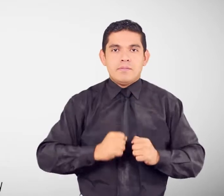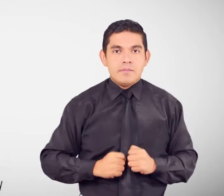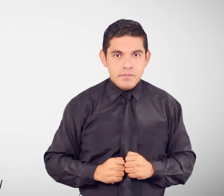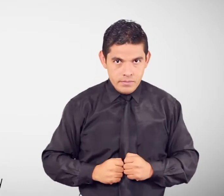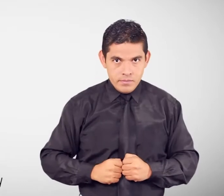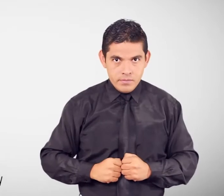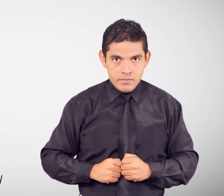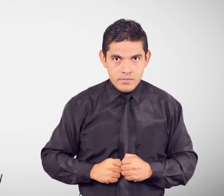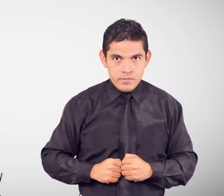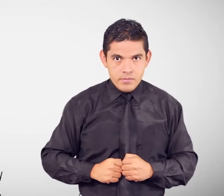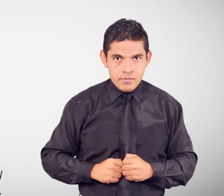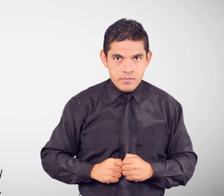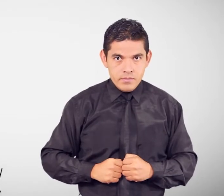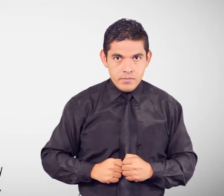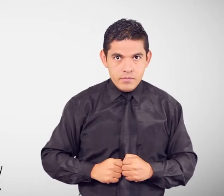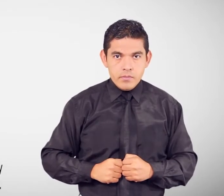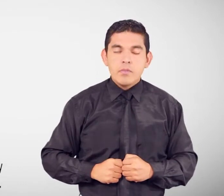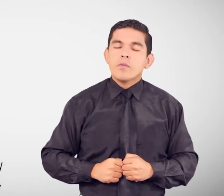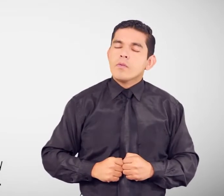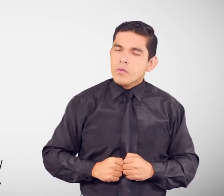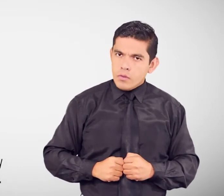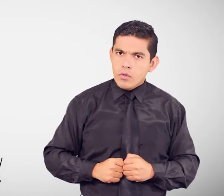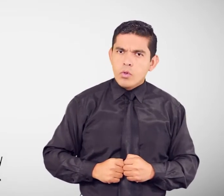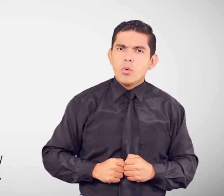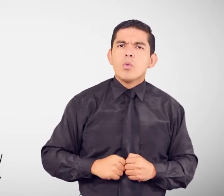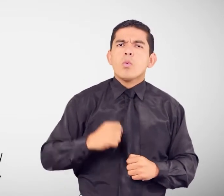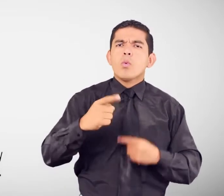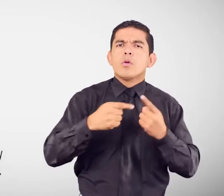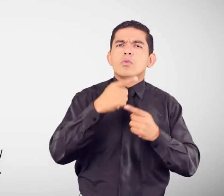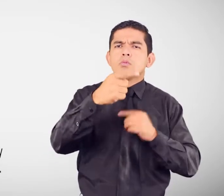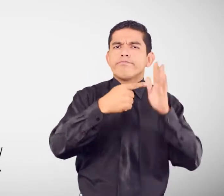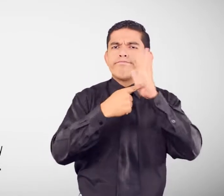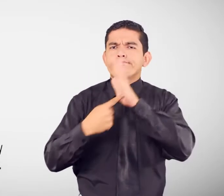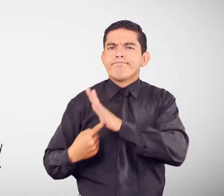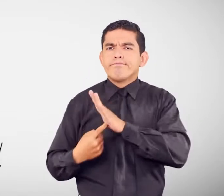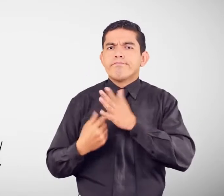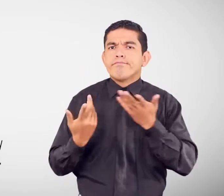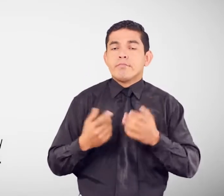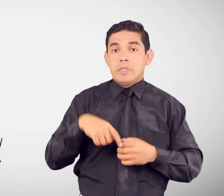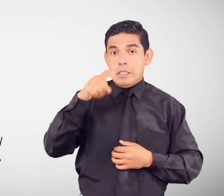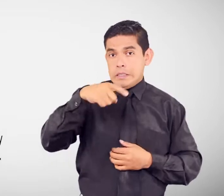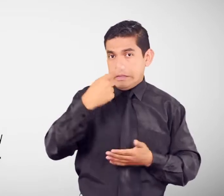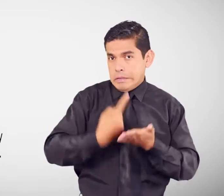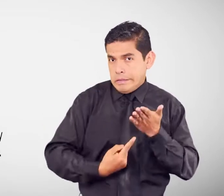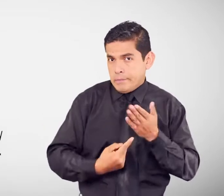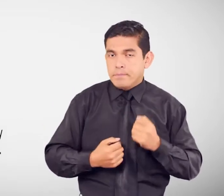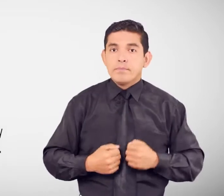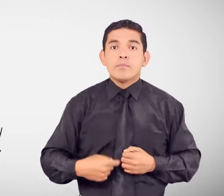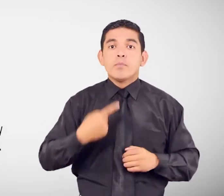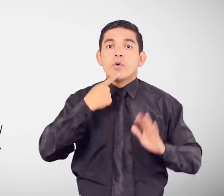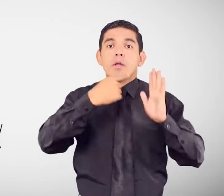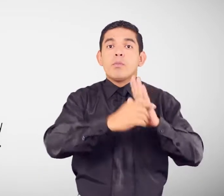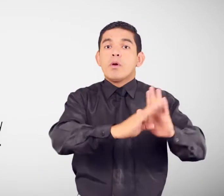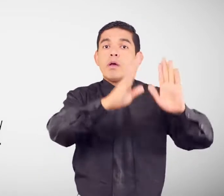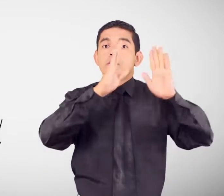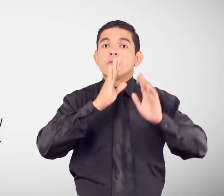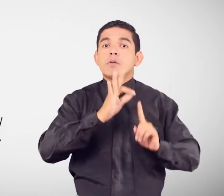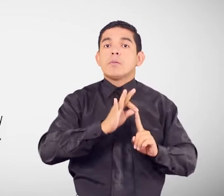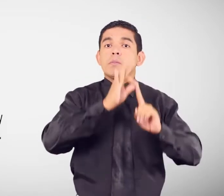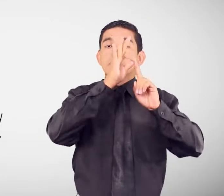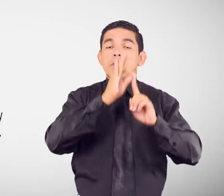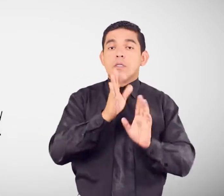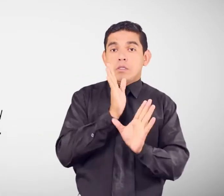Cuando tus derechos son vulnerados Si necesitas Atención especializada en